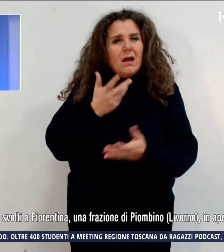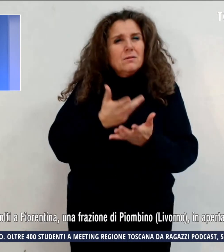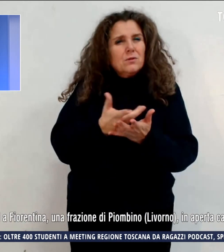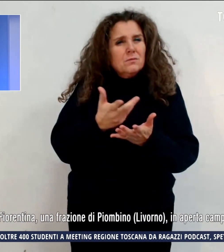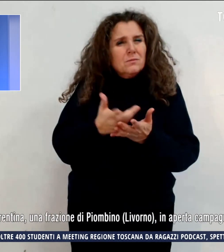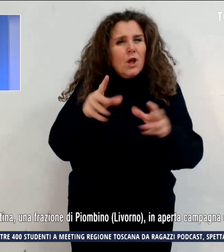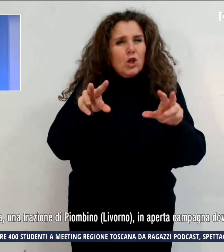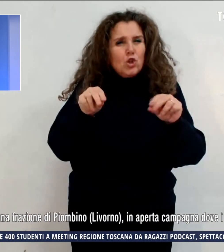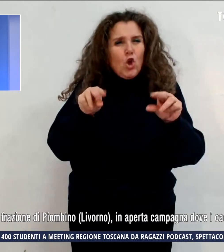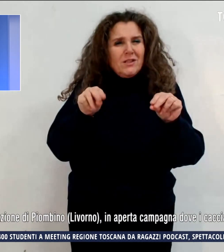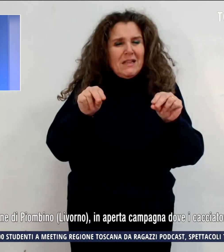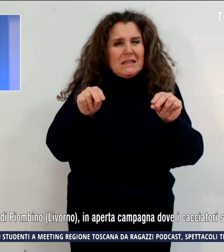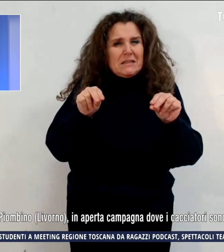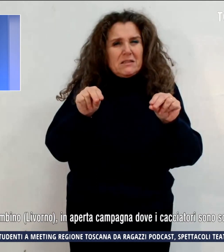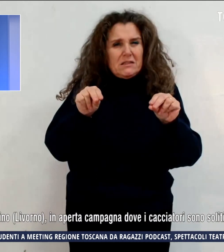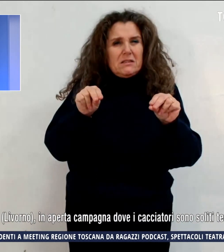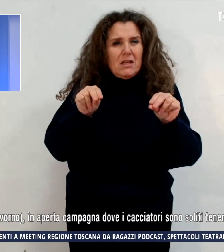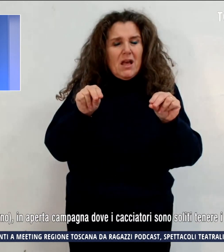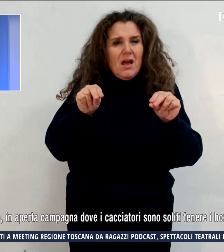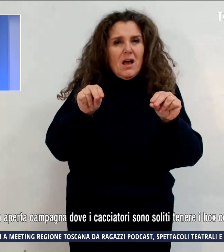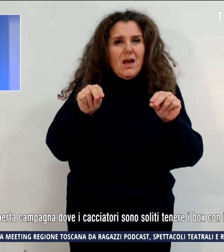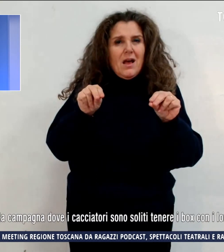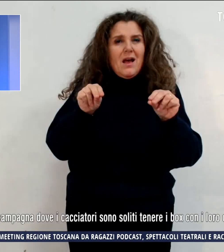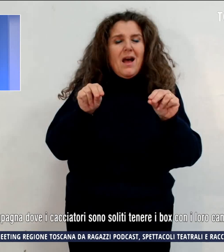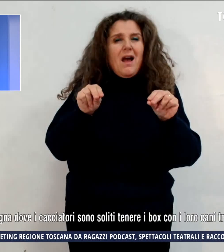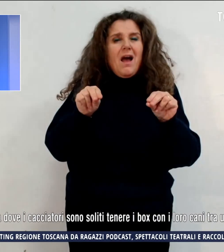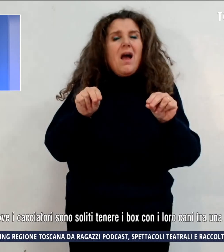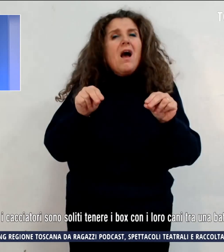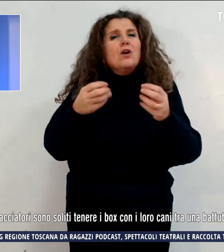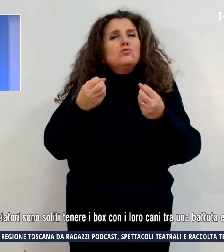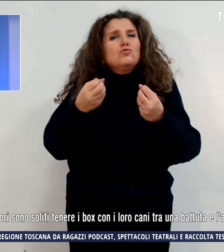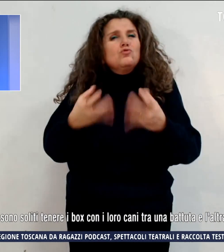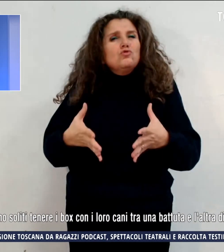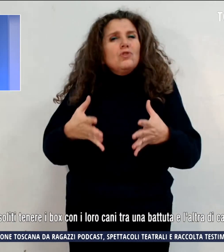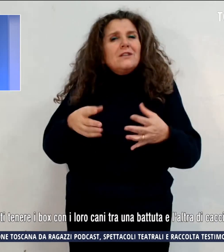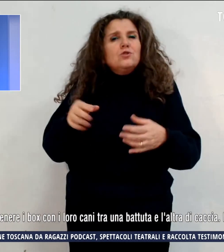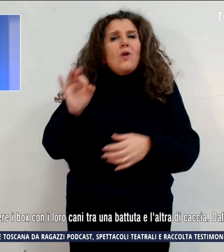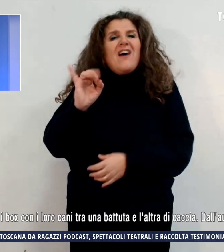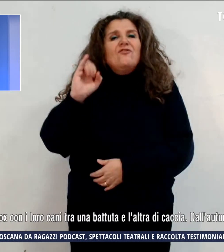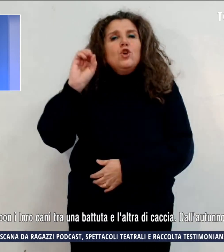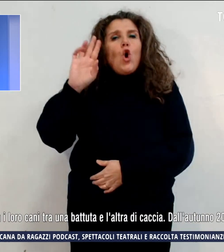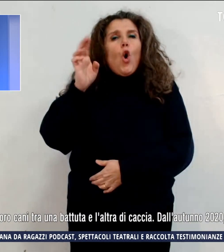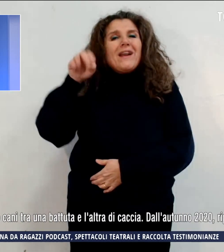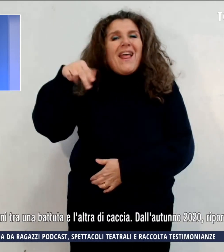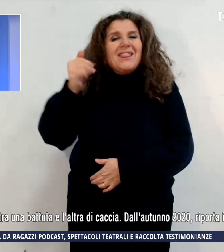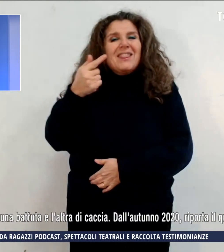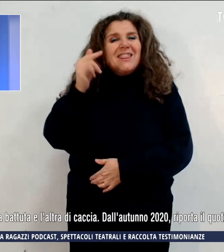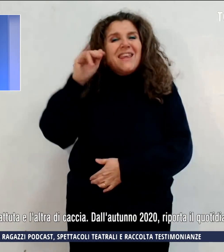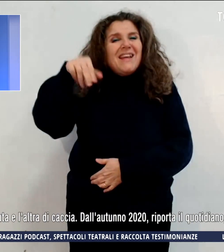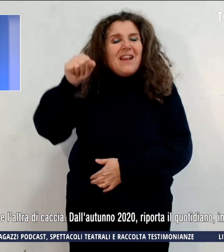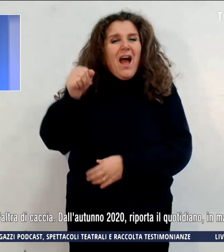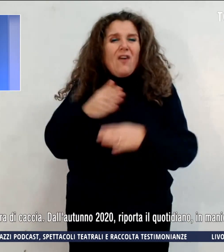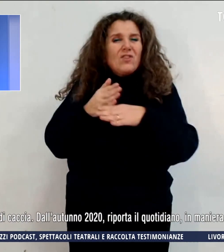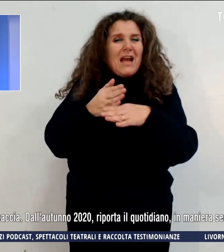cronache locali, i fatti si sarebbero svolti a Fiorentina, una frazione di Piombino,